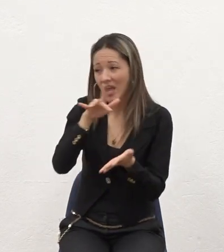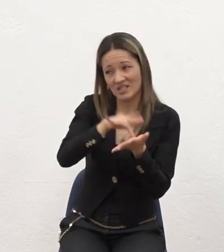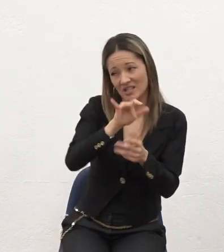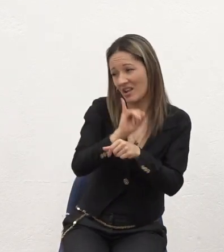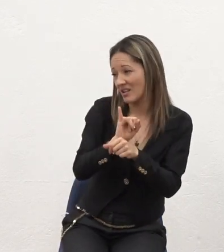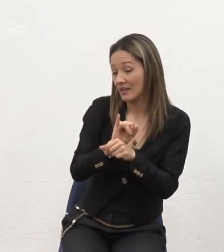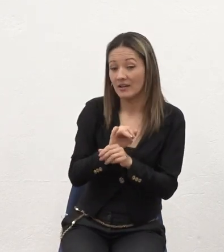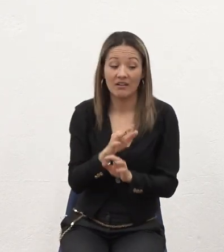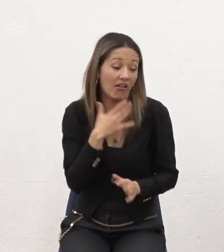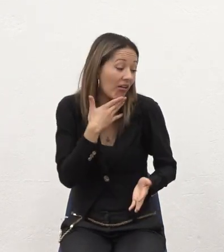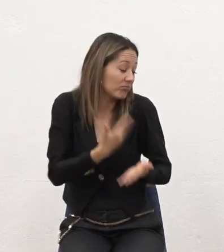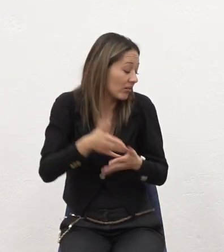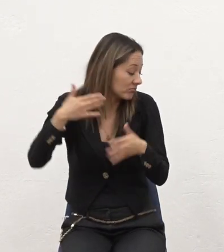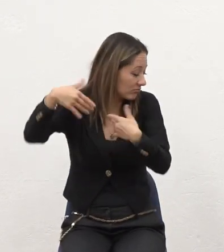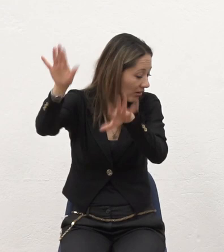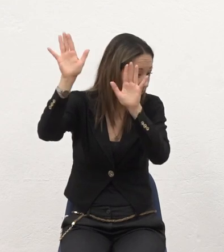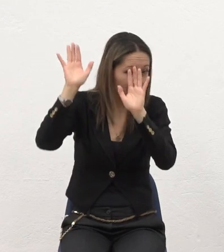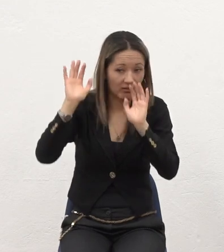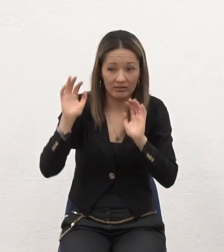yo Ay sí Bueno Eso que tiene que ver conmigo